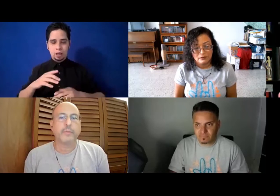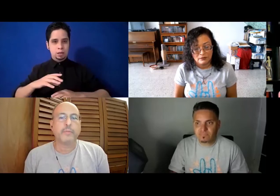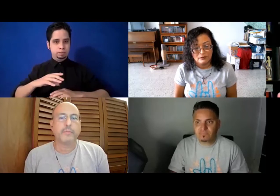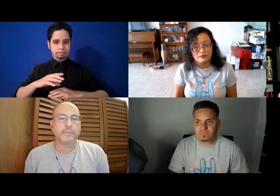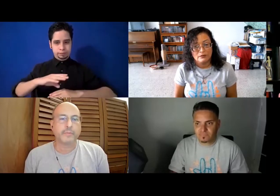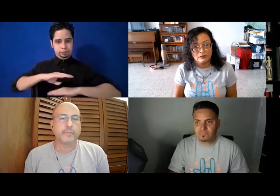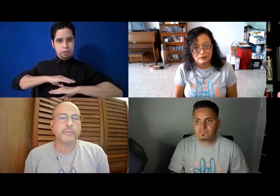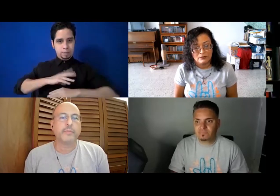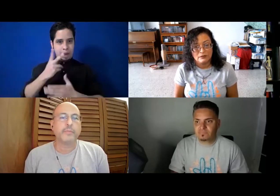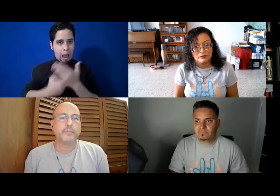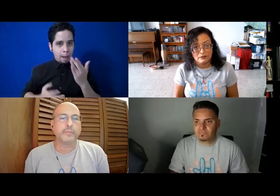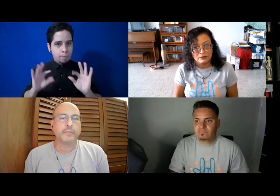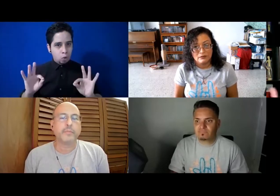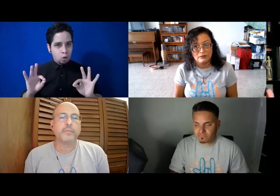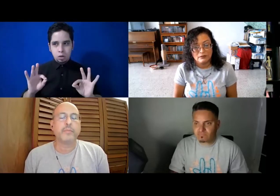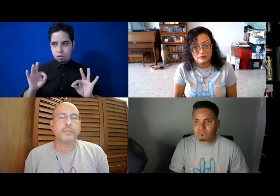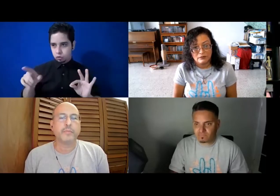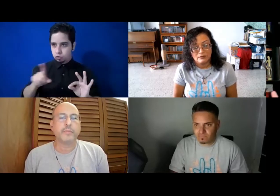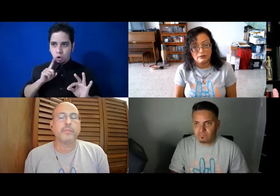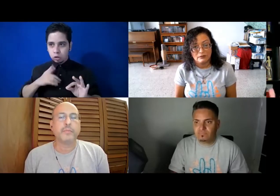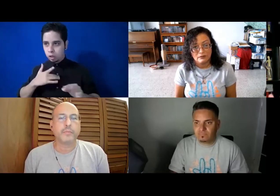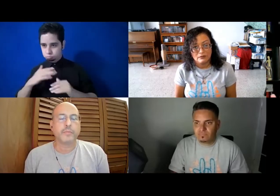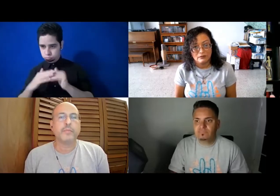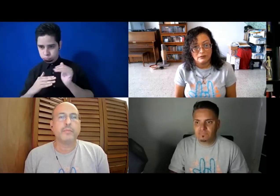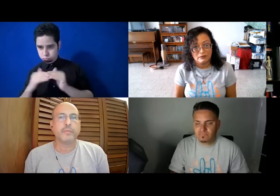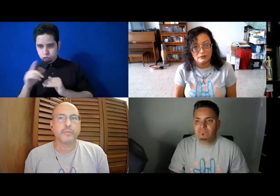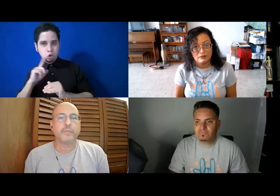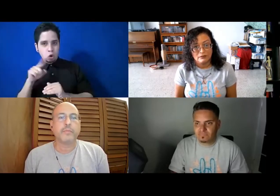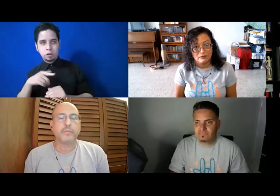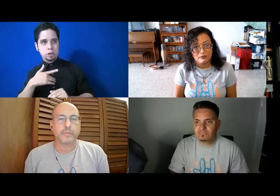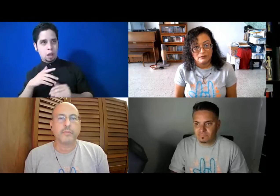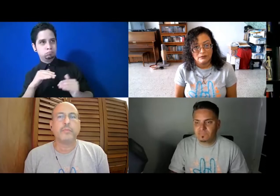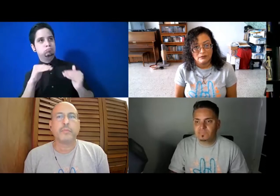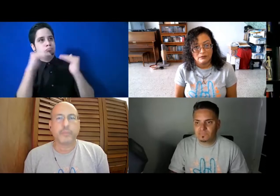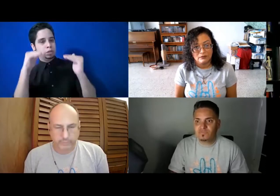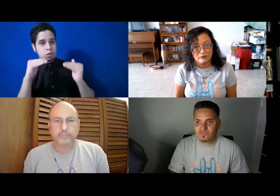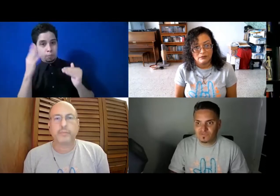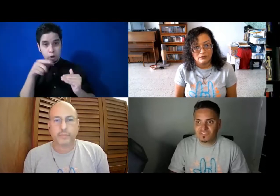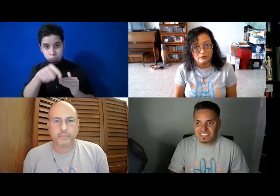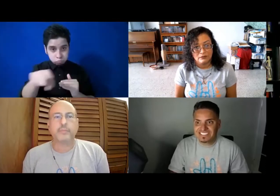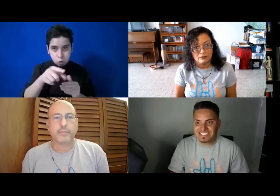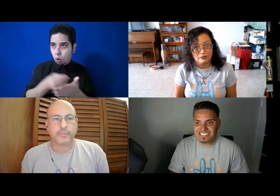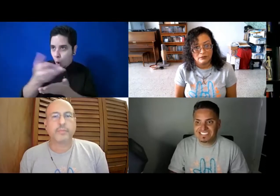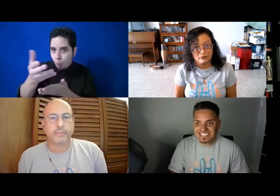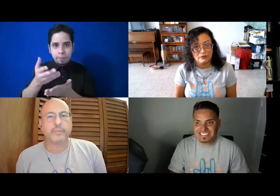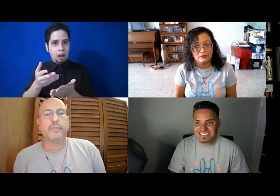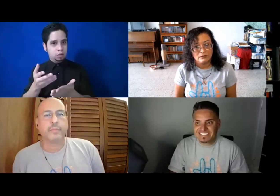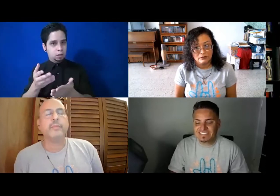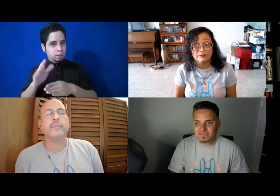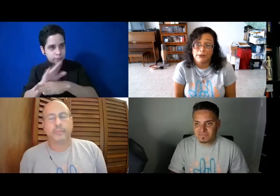partes. O el público, la población sorda, consume, también es parte de su clientela y es su